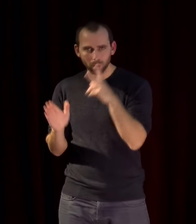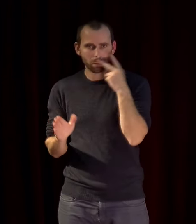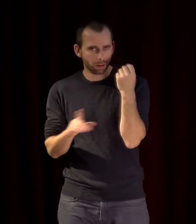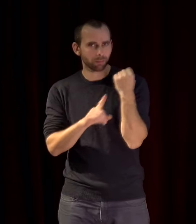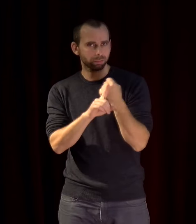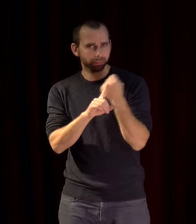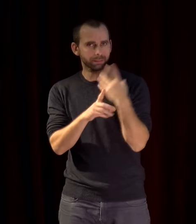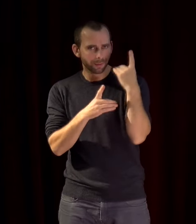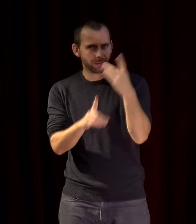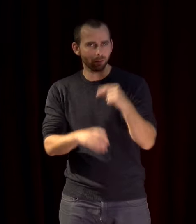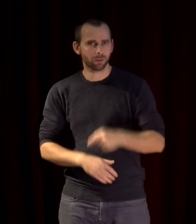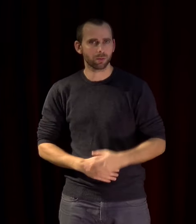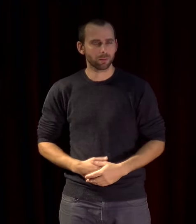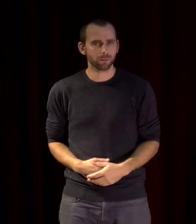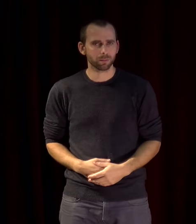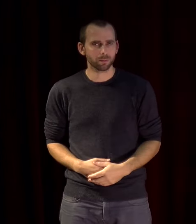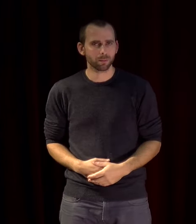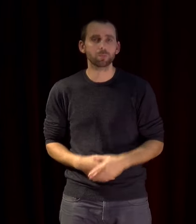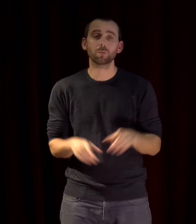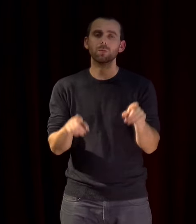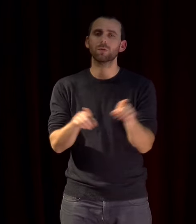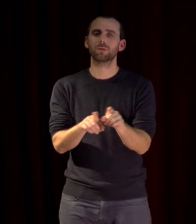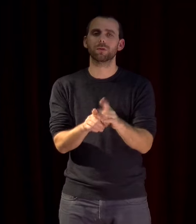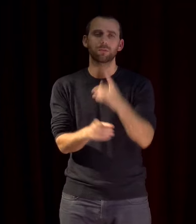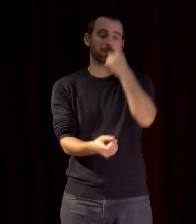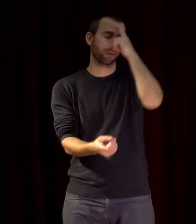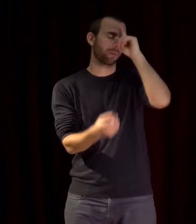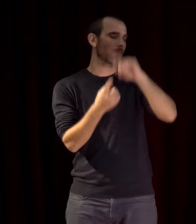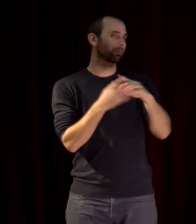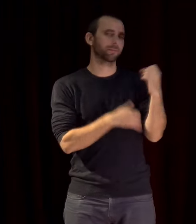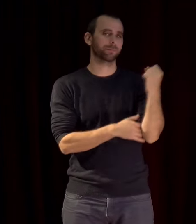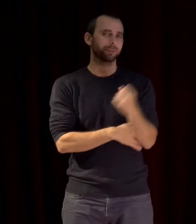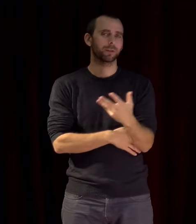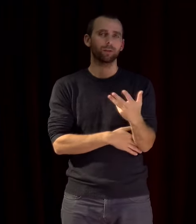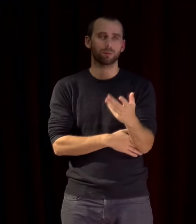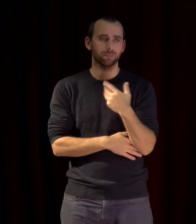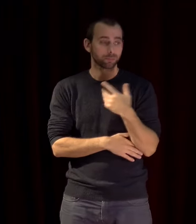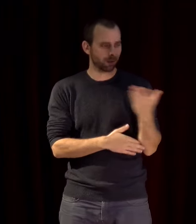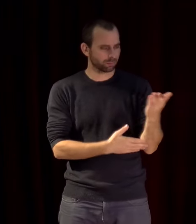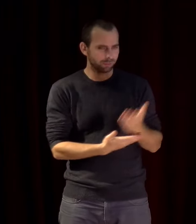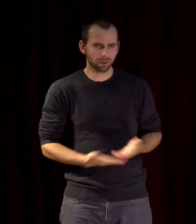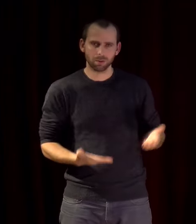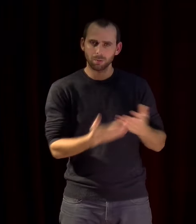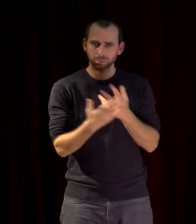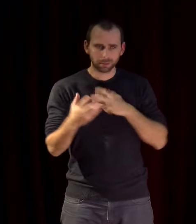culturelle il y a un enjeu majeur la disparité des conditions de circulation